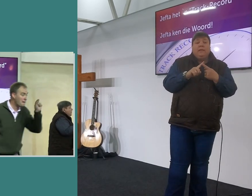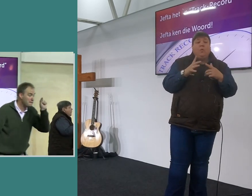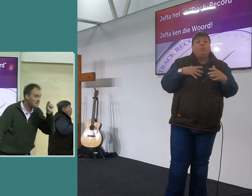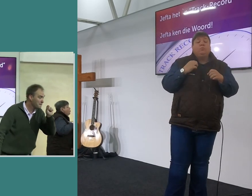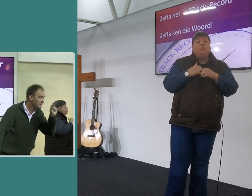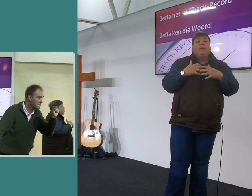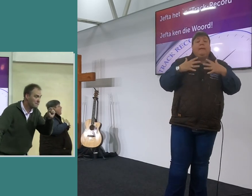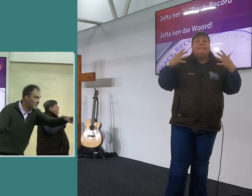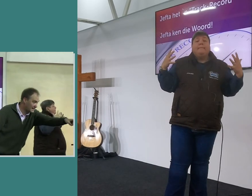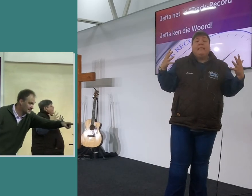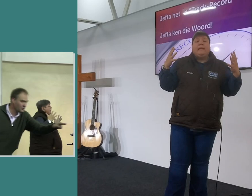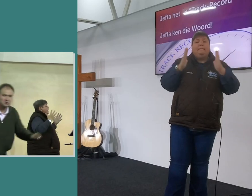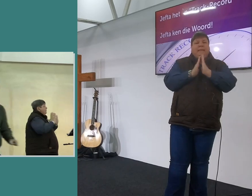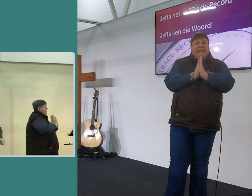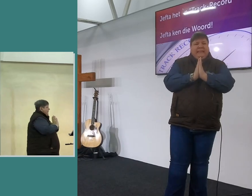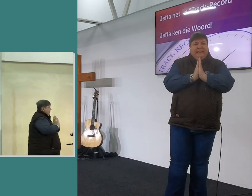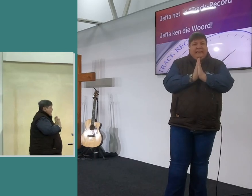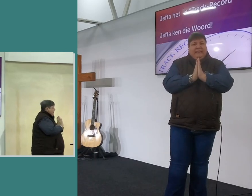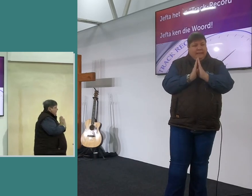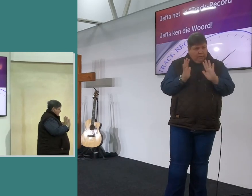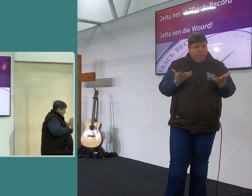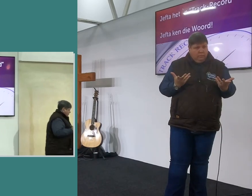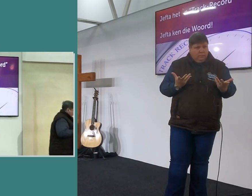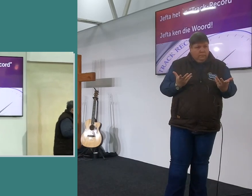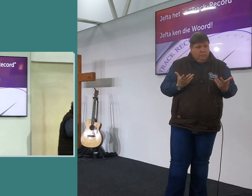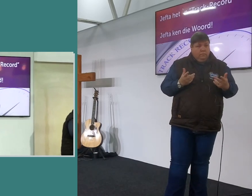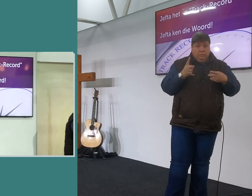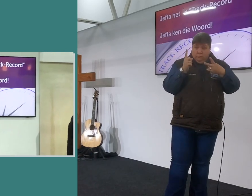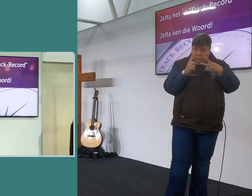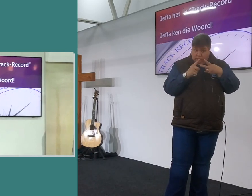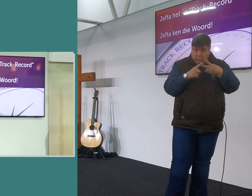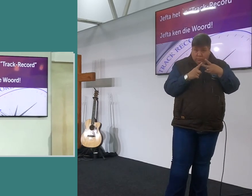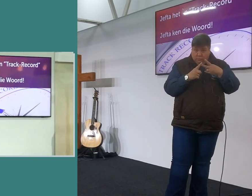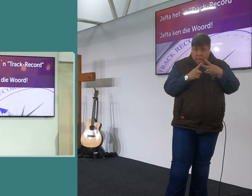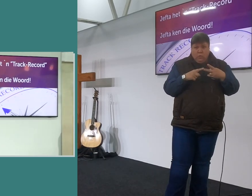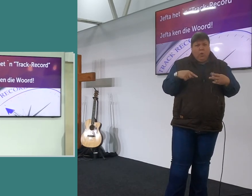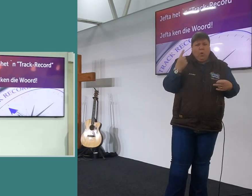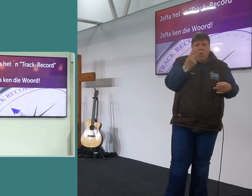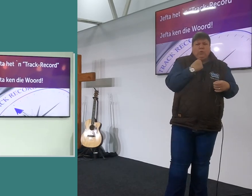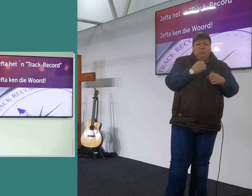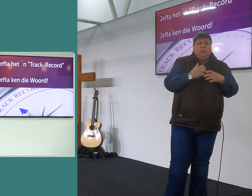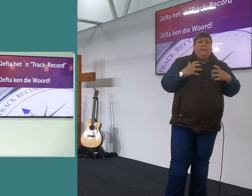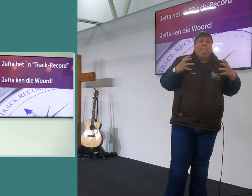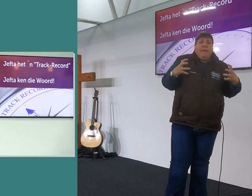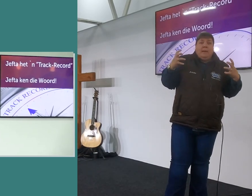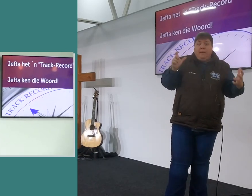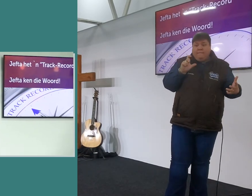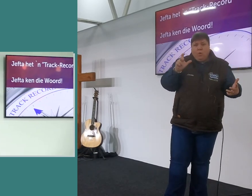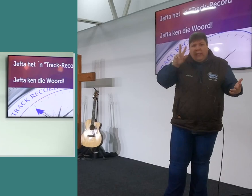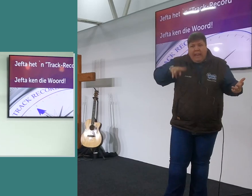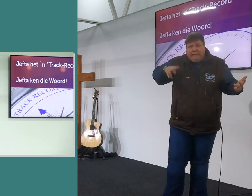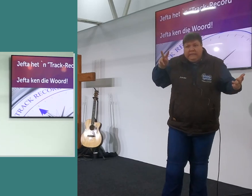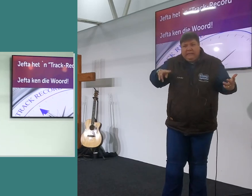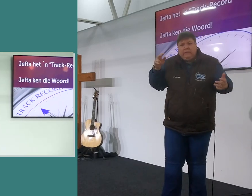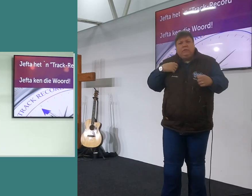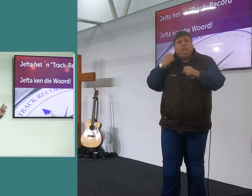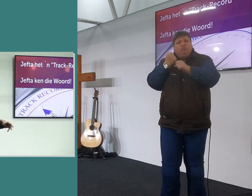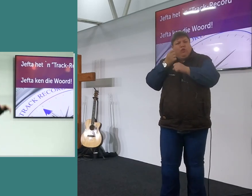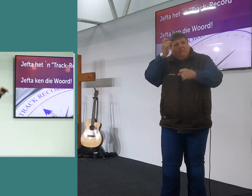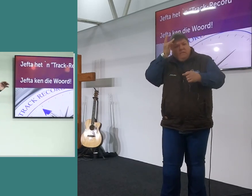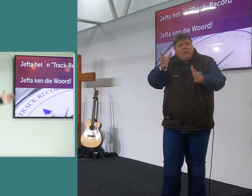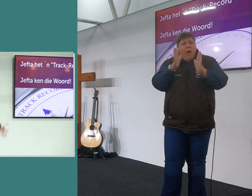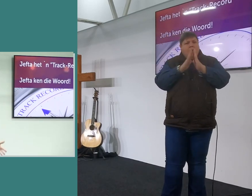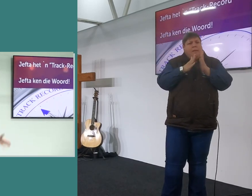meer bid ons moet meer bid hier is die tweede belangrike ding ek en jy moet meer in die woord kom ons moet een trakrekord